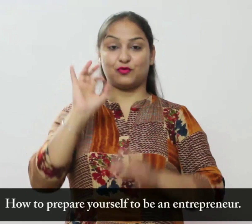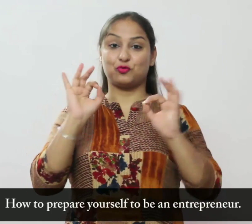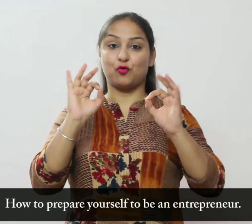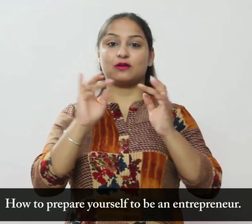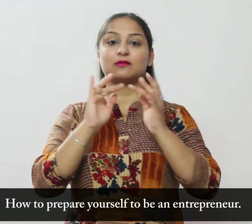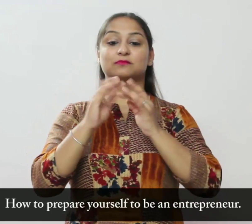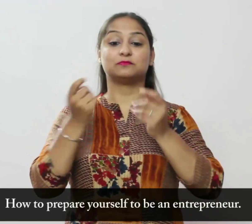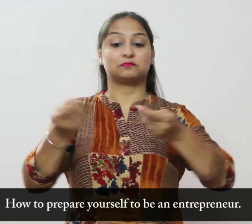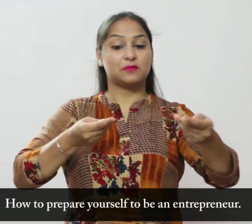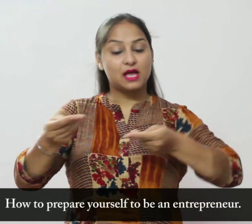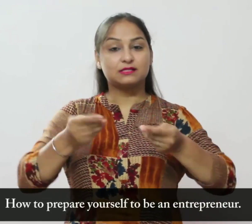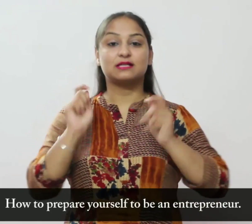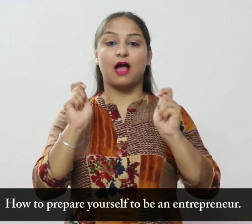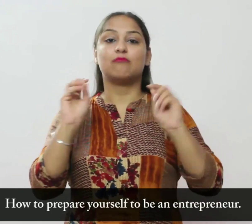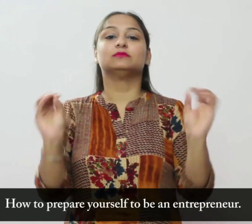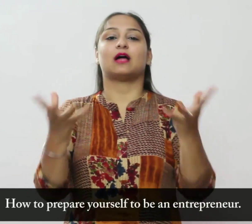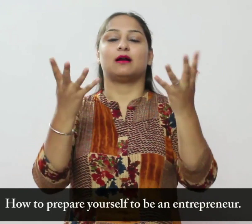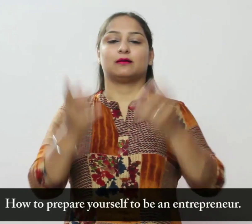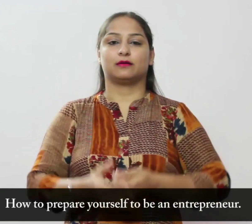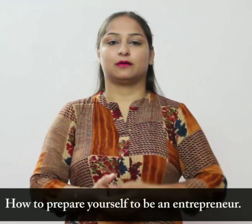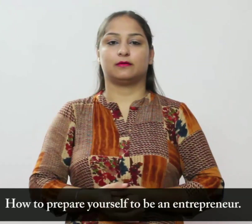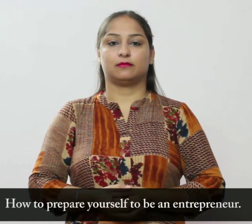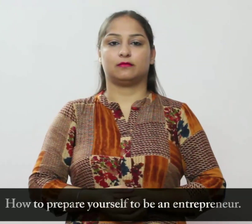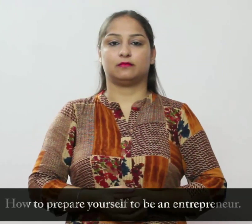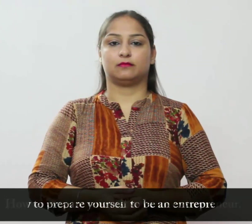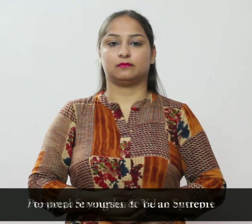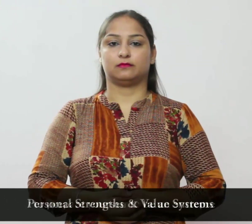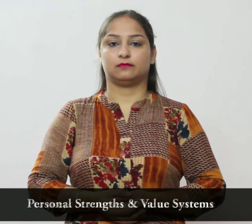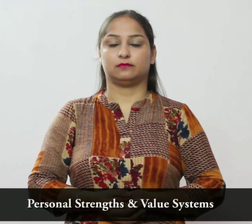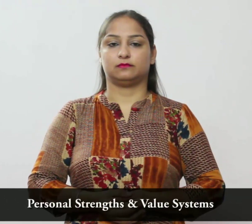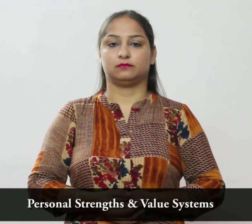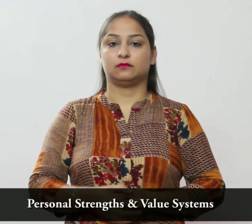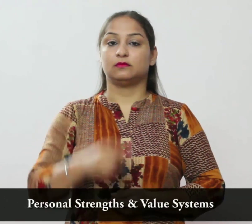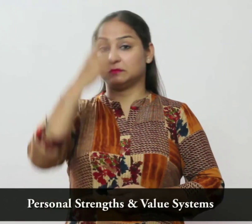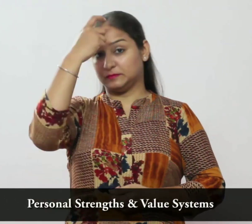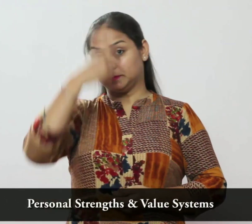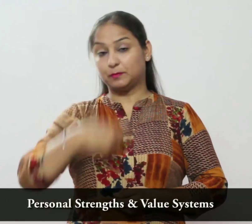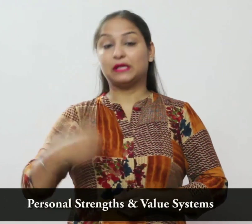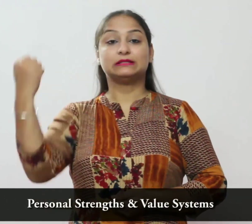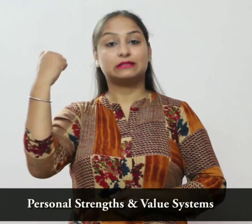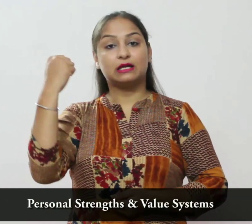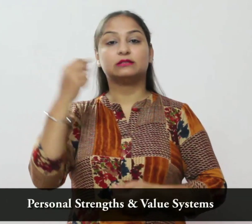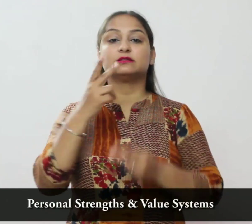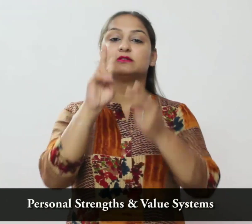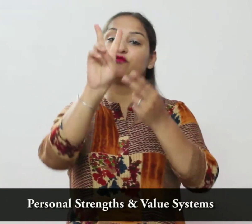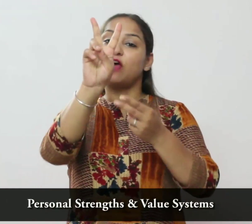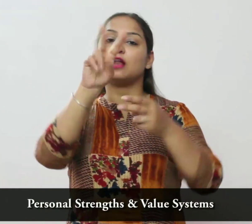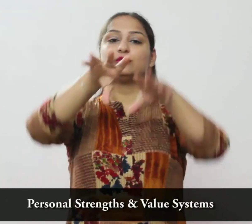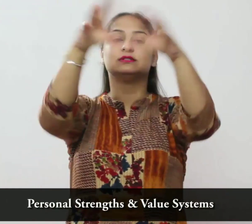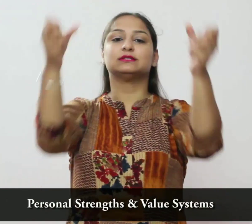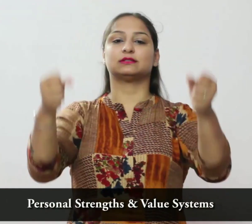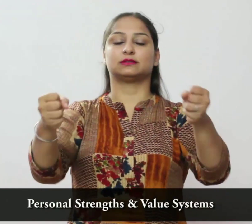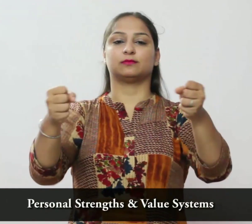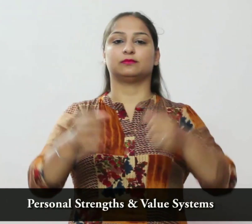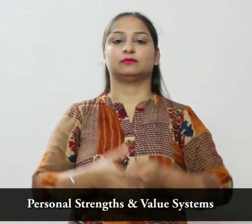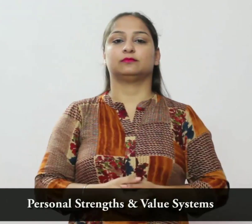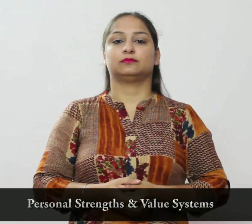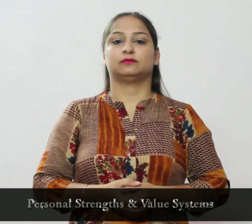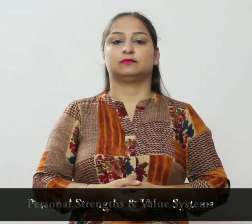उद्ध्यमी बनने के लिए खुद को तयार करें व्यक्ति गत्ट ताकत और मुल्य प्रणाली इस